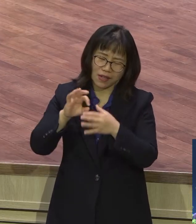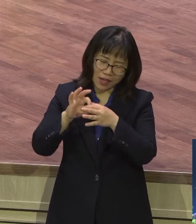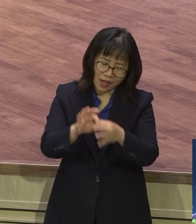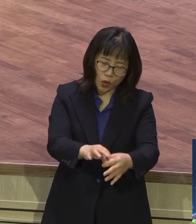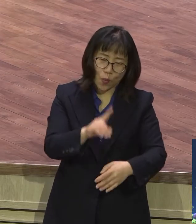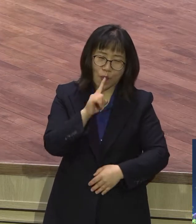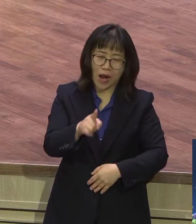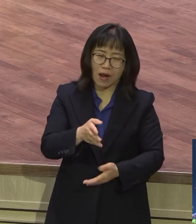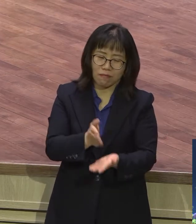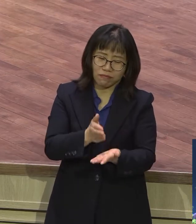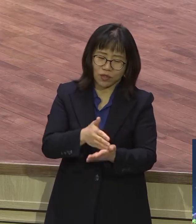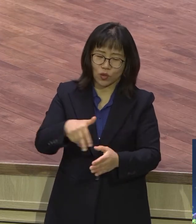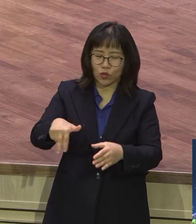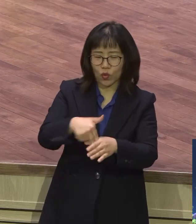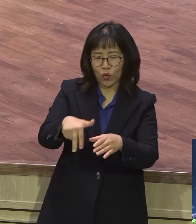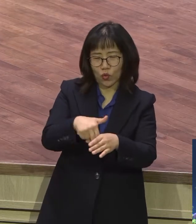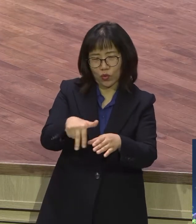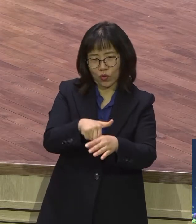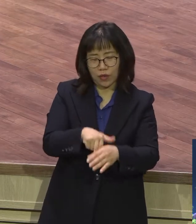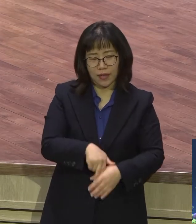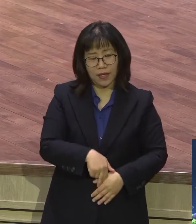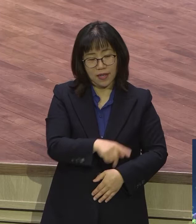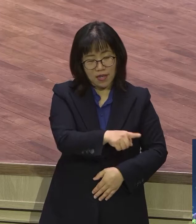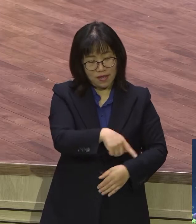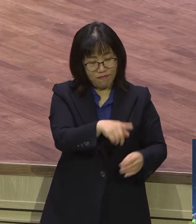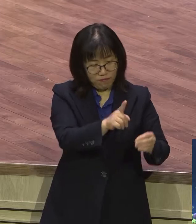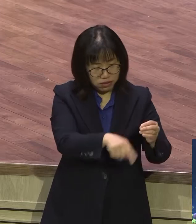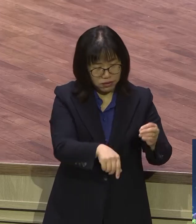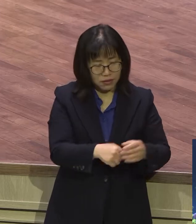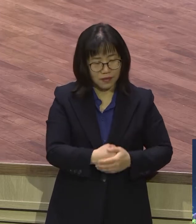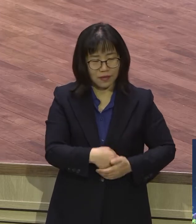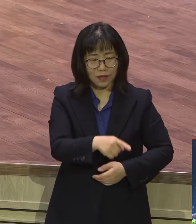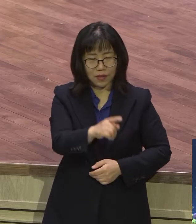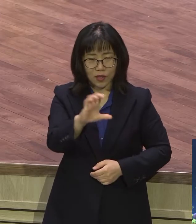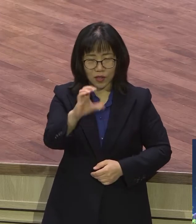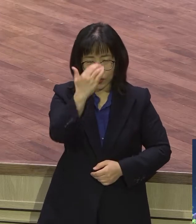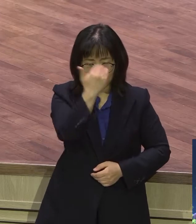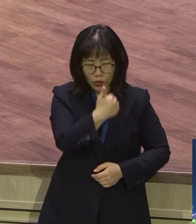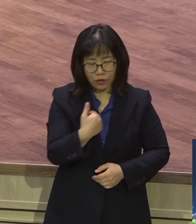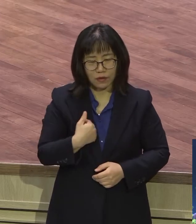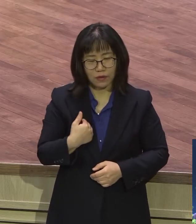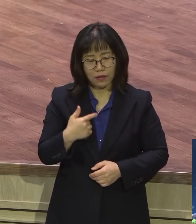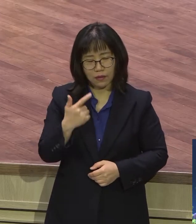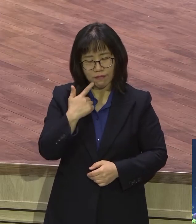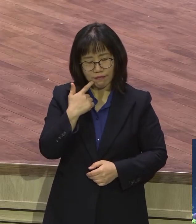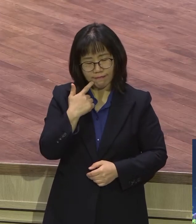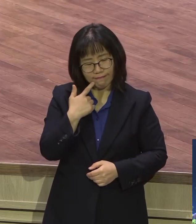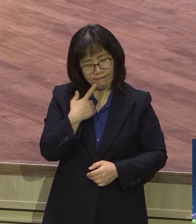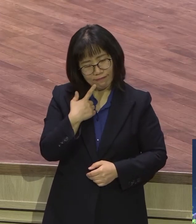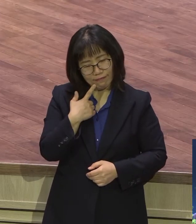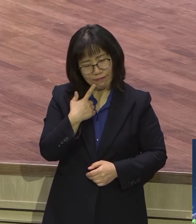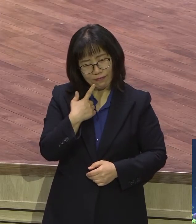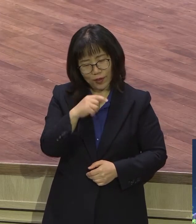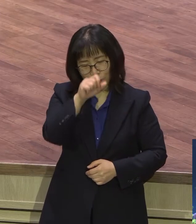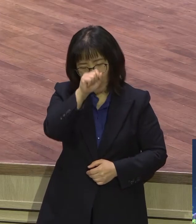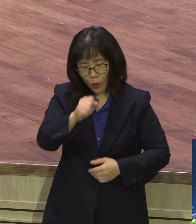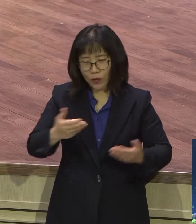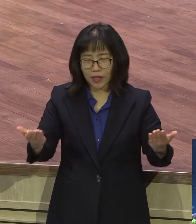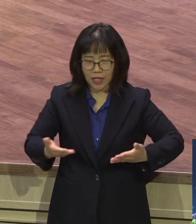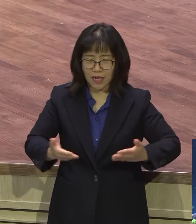불교 천주교 기도 다 종교다 같은 종교라고 하면 선한 일 해야 됩니다. 선한 일 있다고 소리하고 들어가더라. 제일 못해 강의를